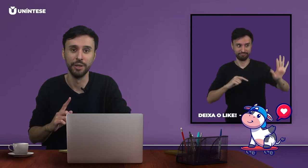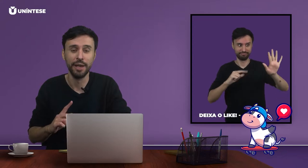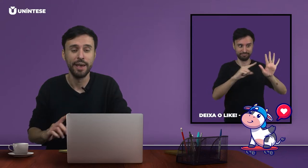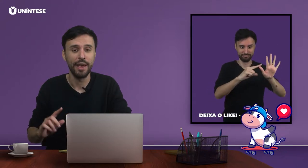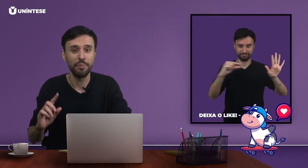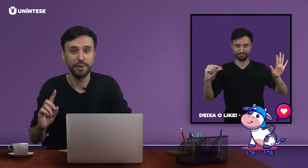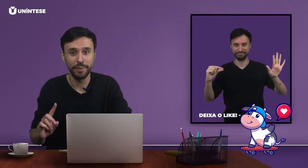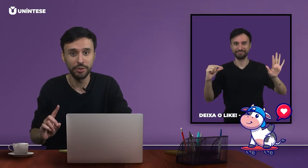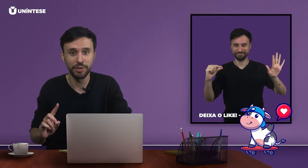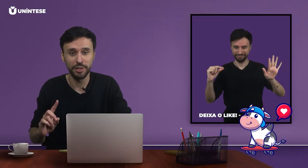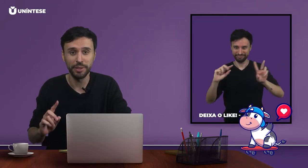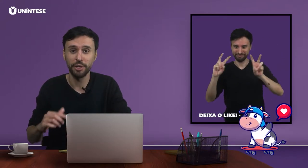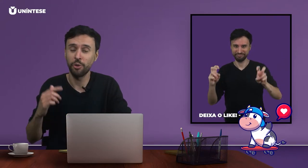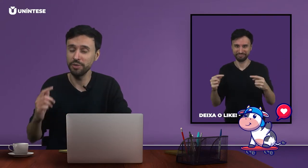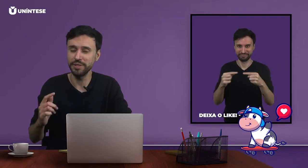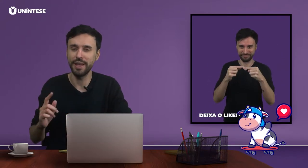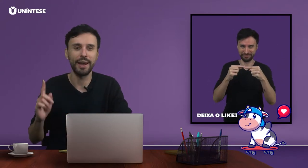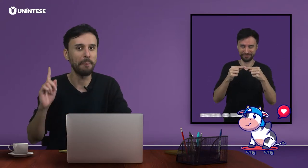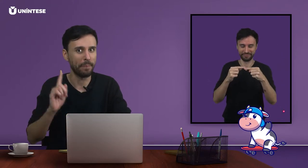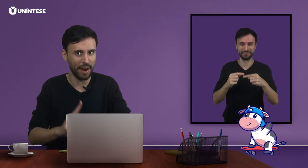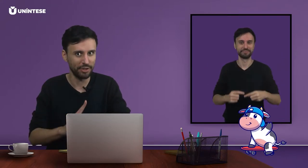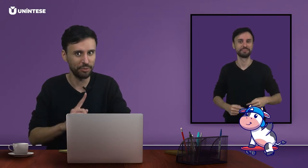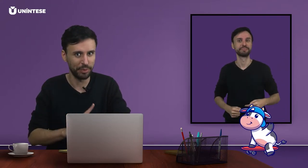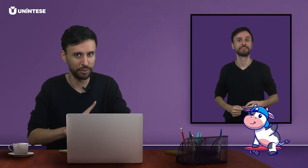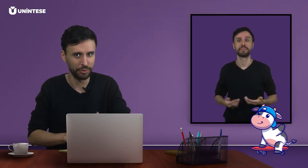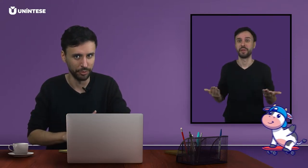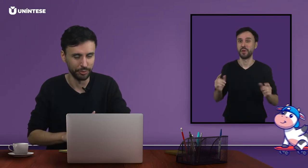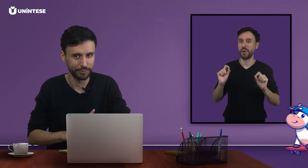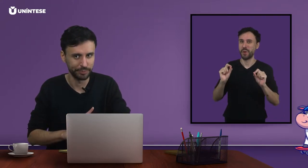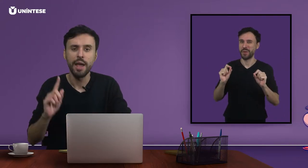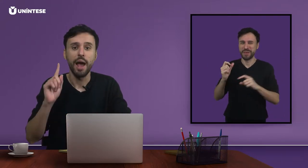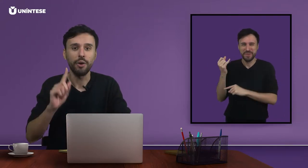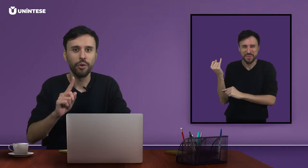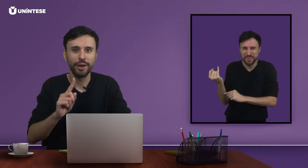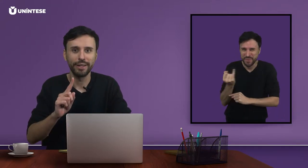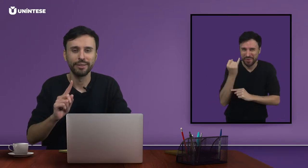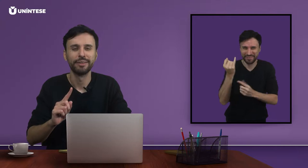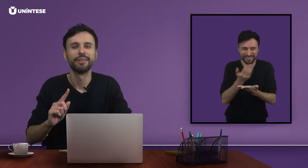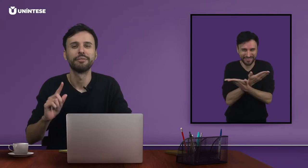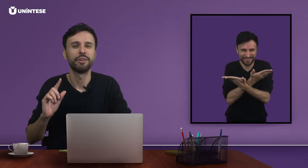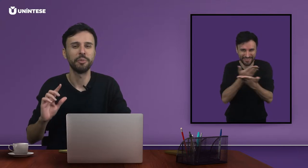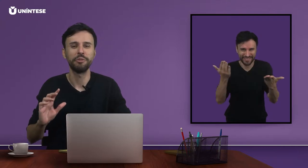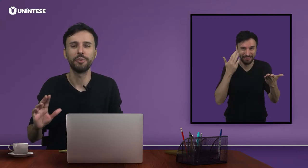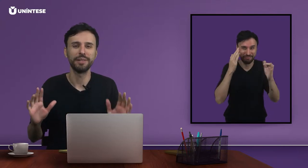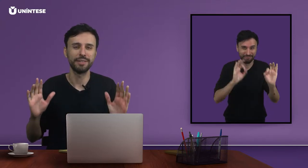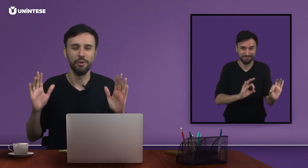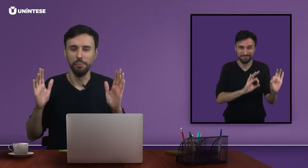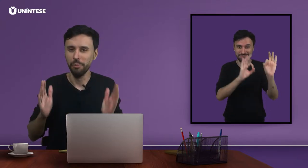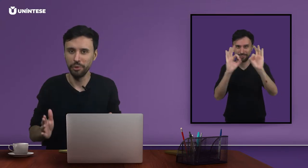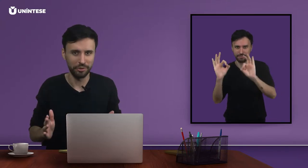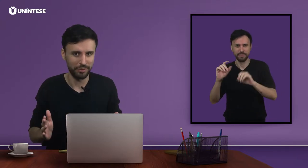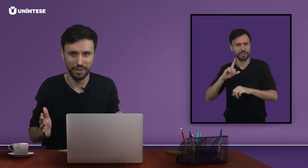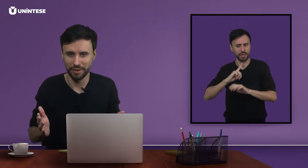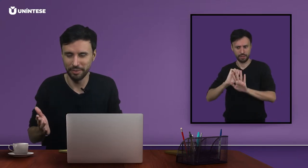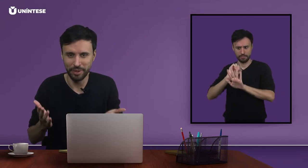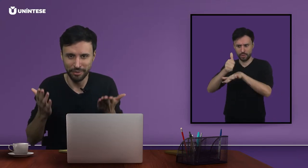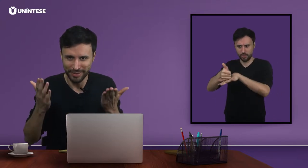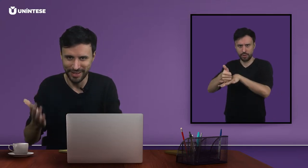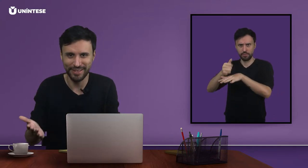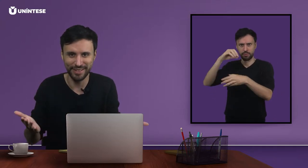é uma metonímia que considera parte pelo todo. Agora, vem uma informação muito valiosa para vocês que